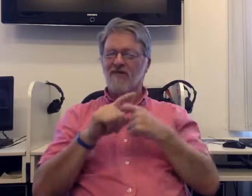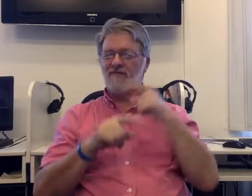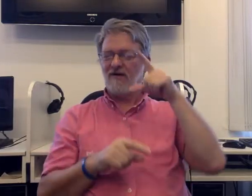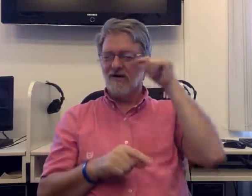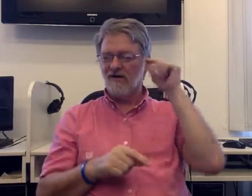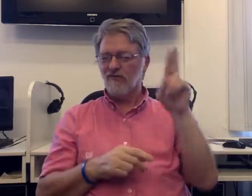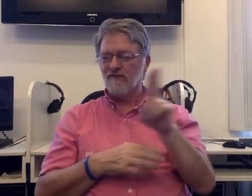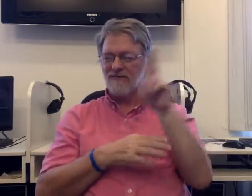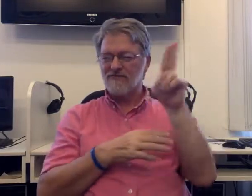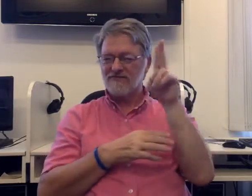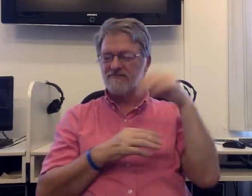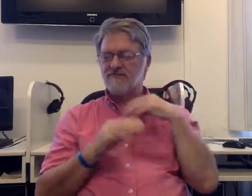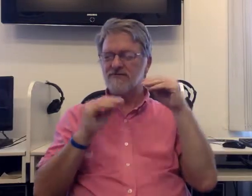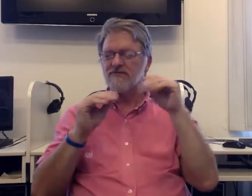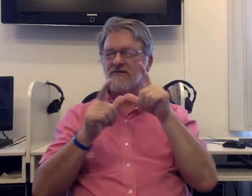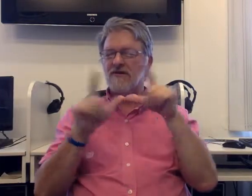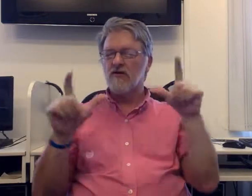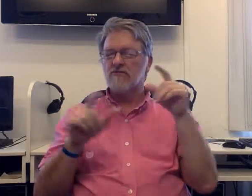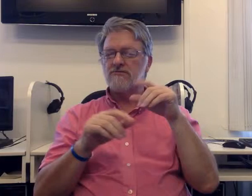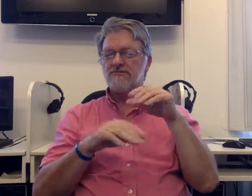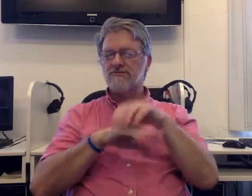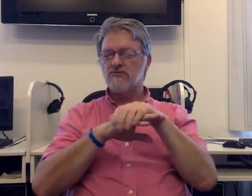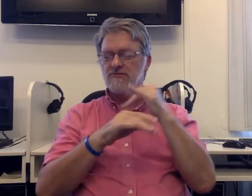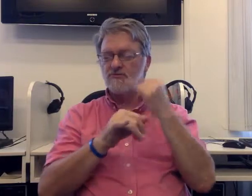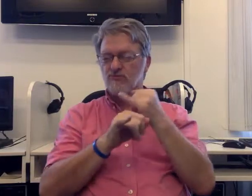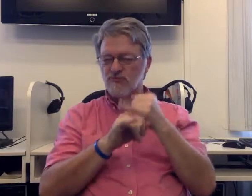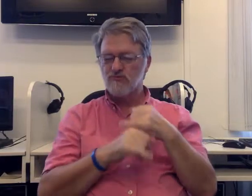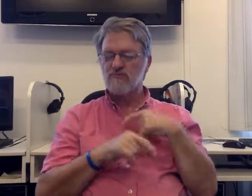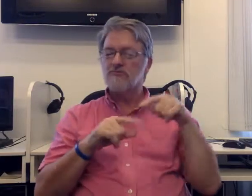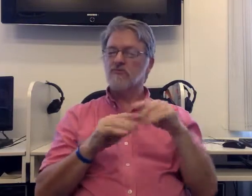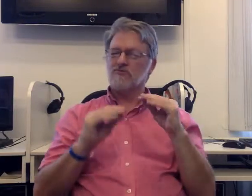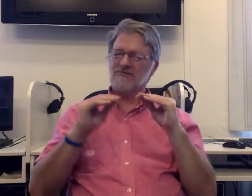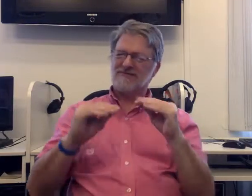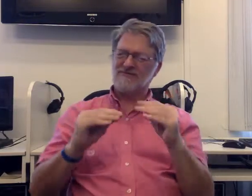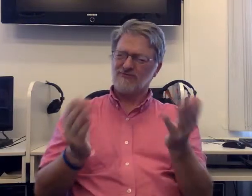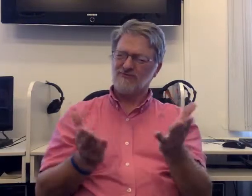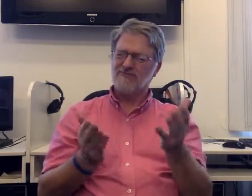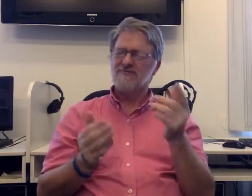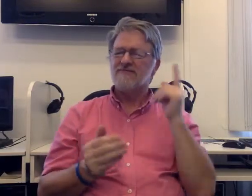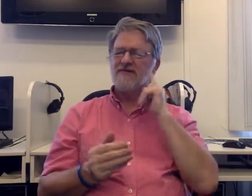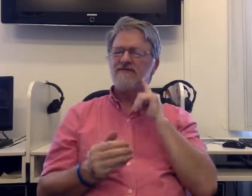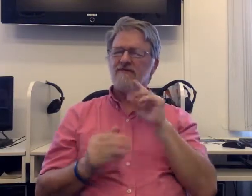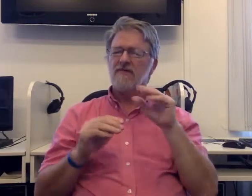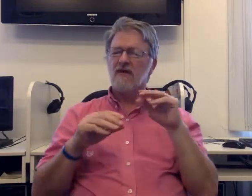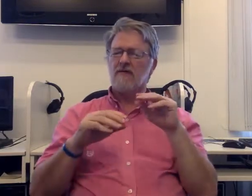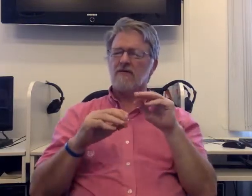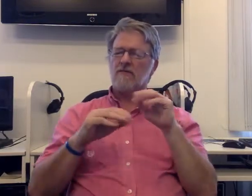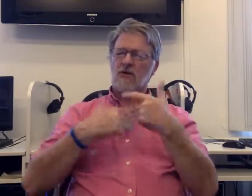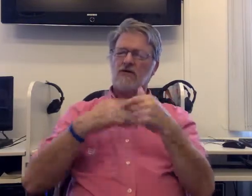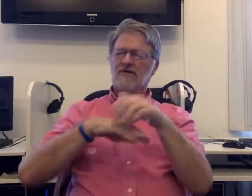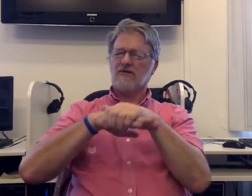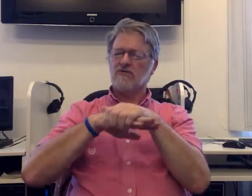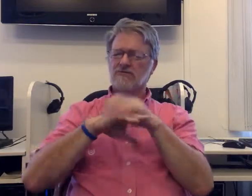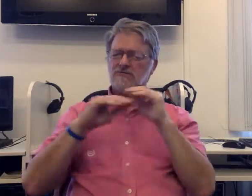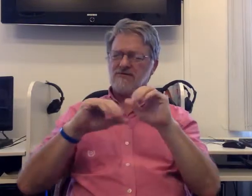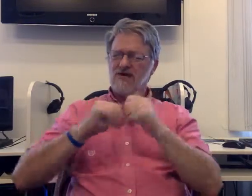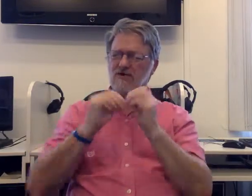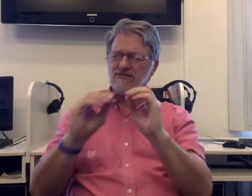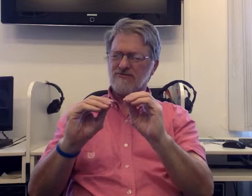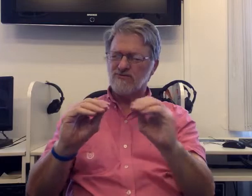stipendium a jsem velmi poctěn, že tady můžu být. A normálně v Americe učím